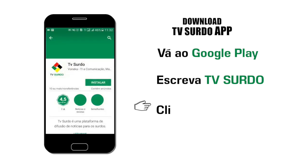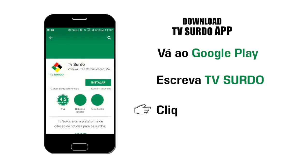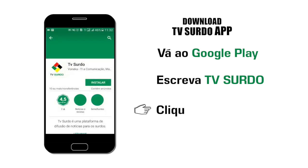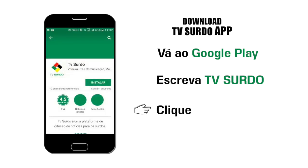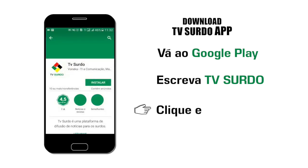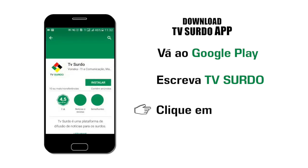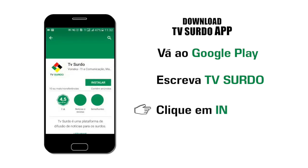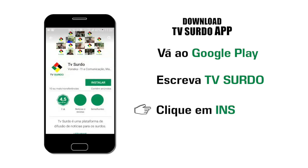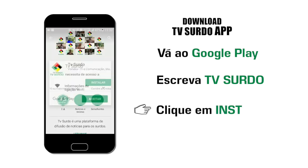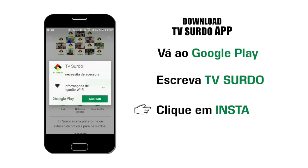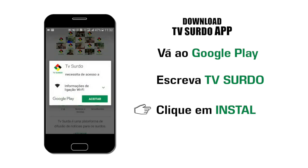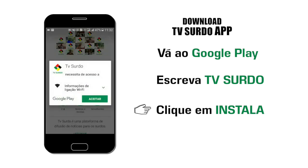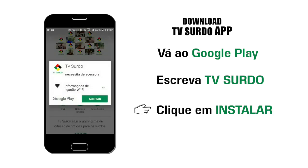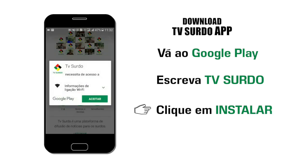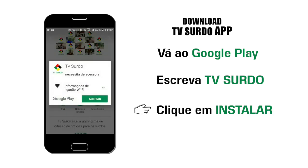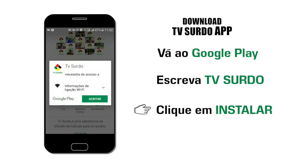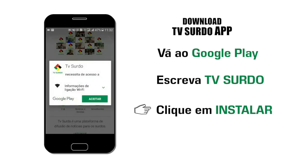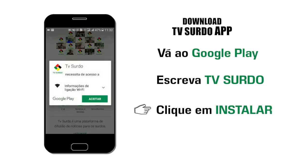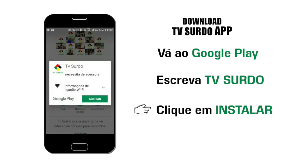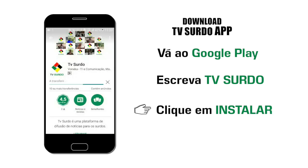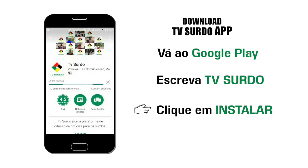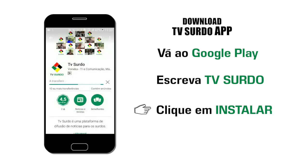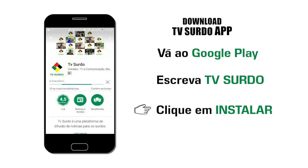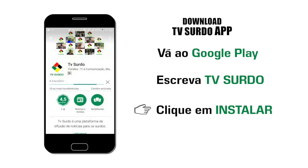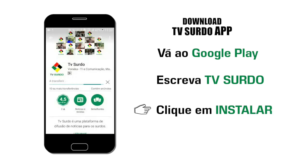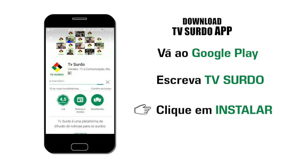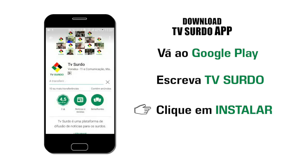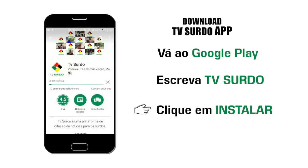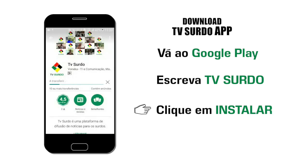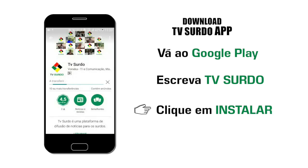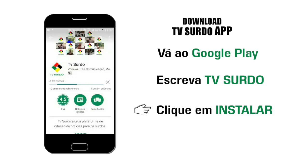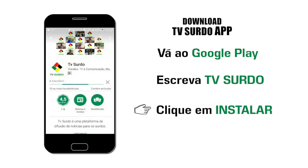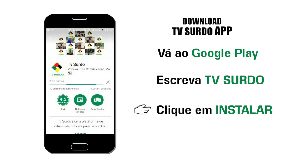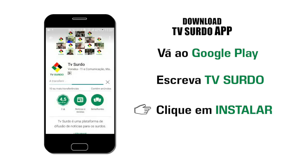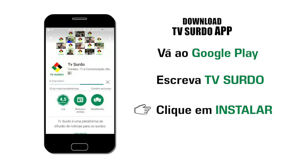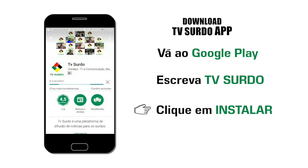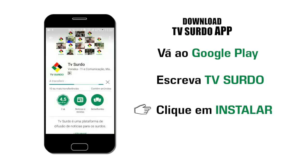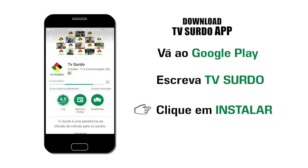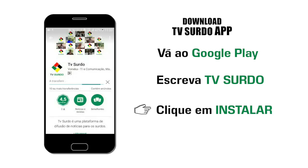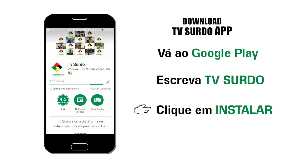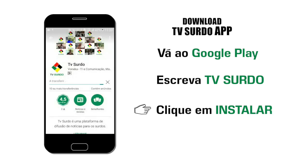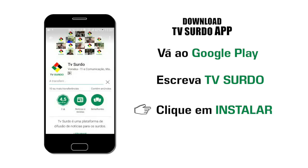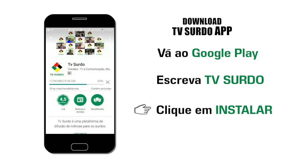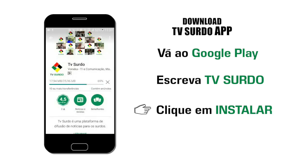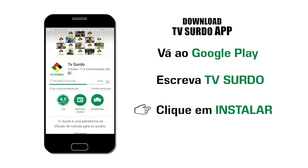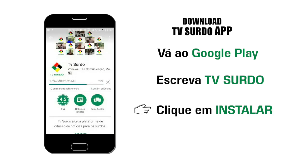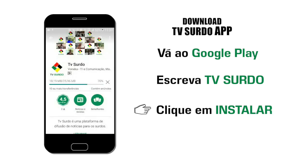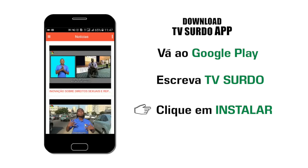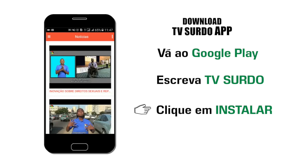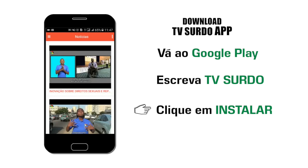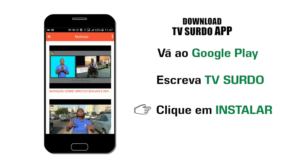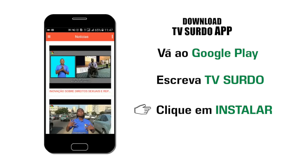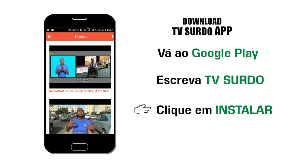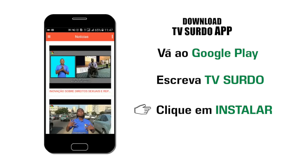Clique no ícone com o emblema da TV surdo. E de seguida, instale. E já está.